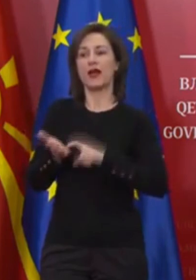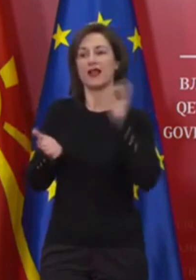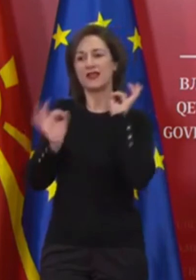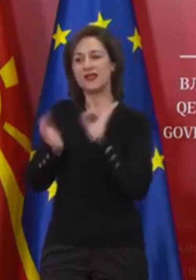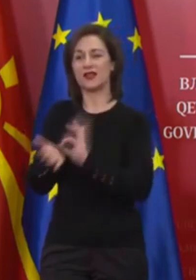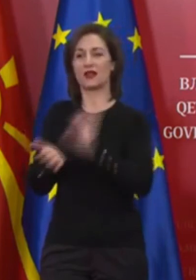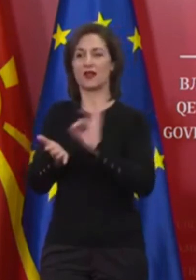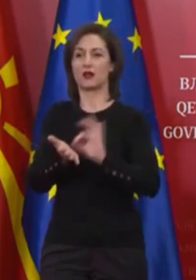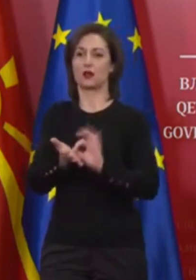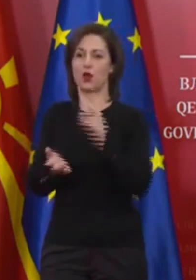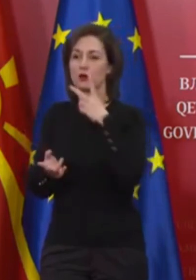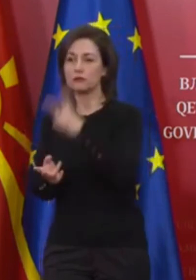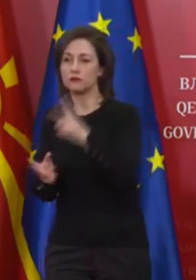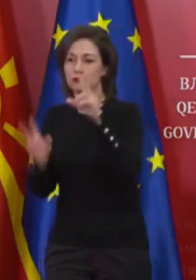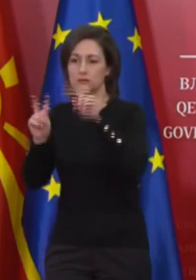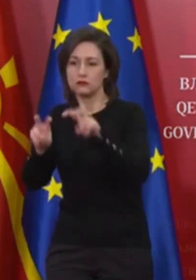регион.